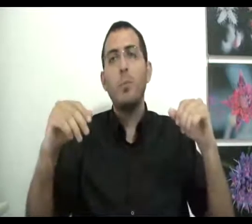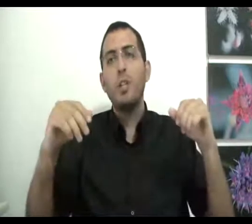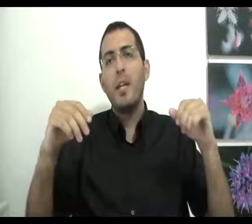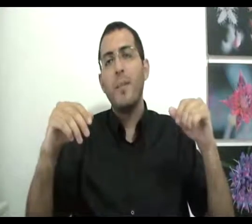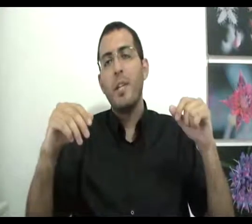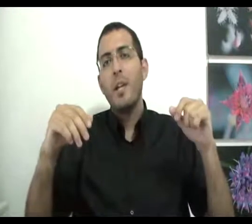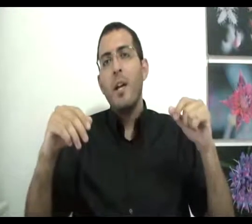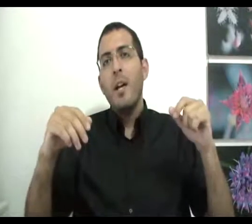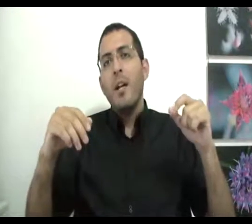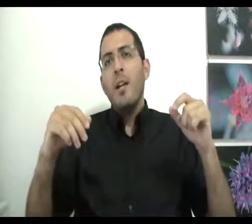מאושר